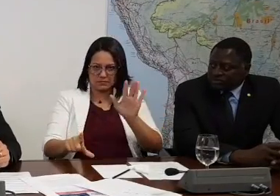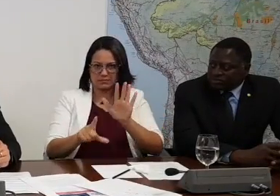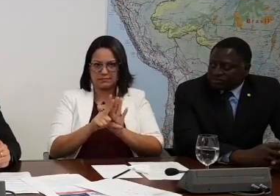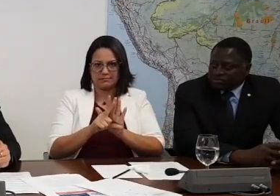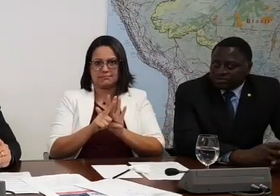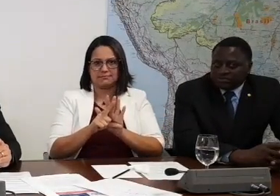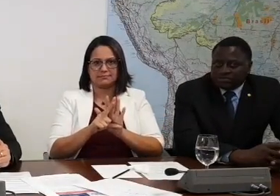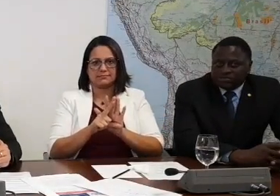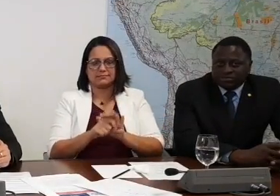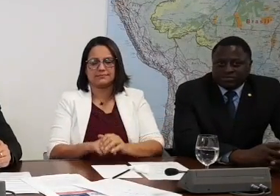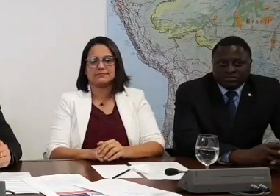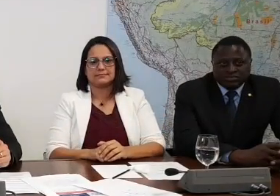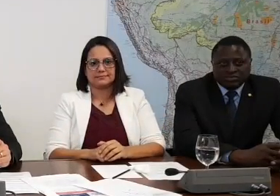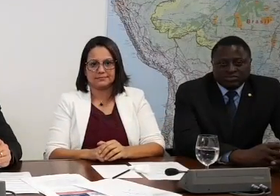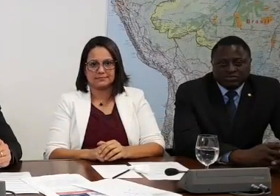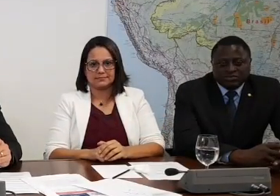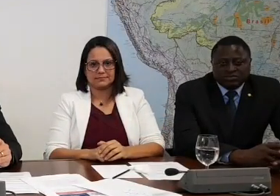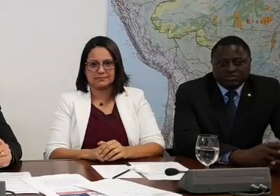essa...